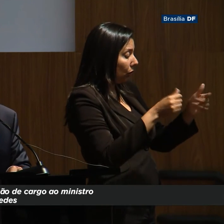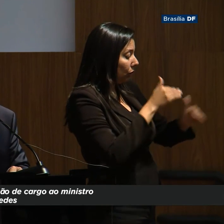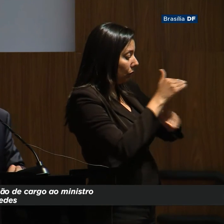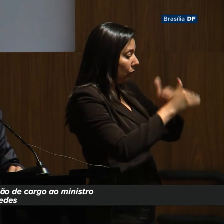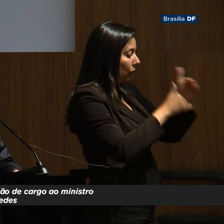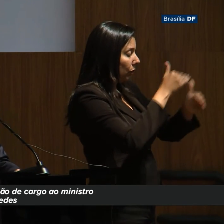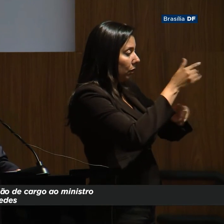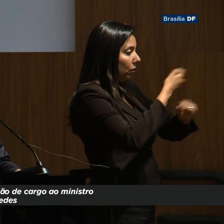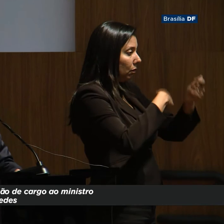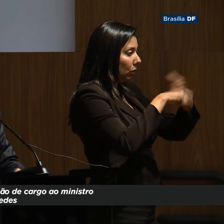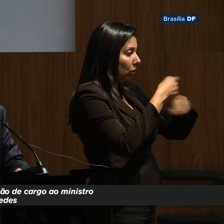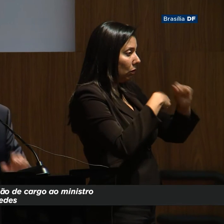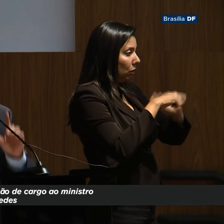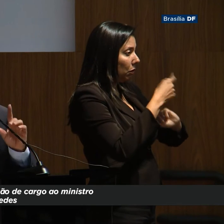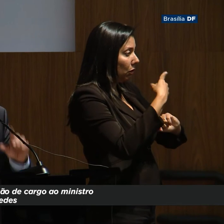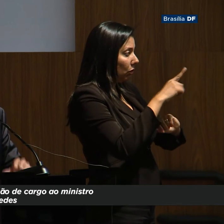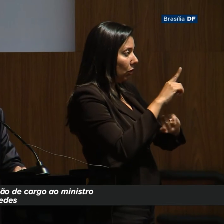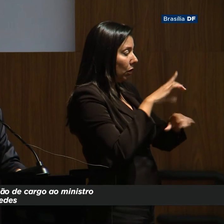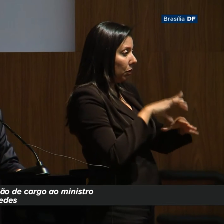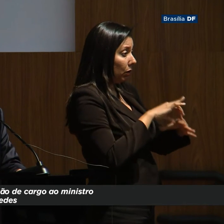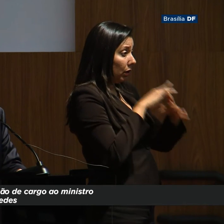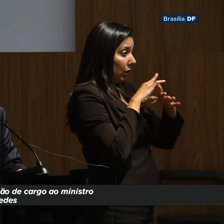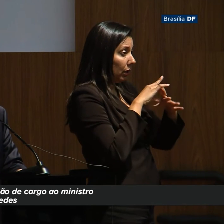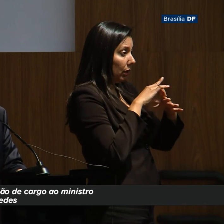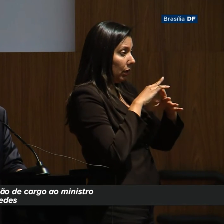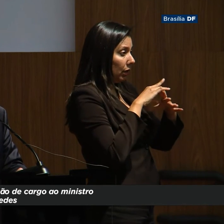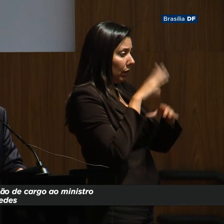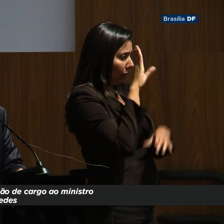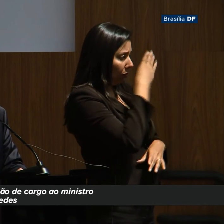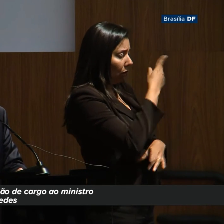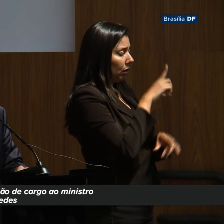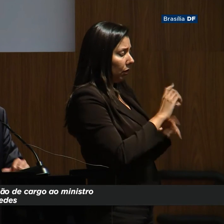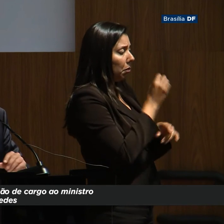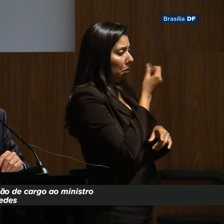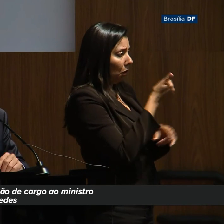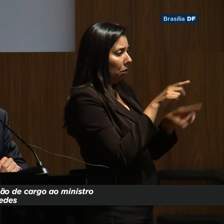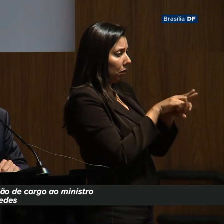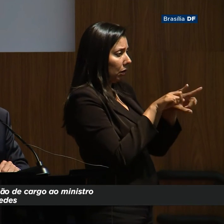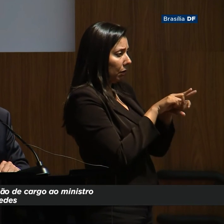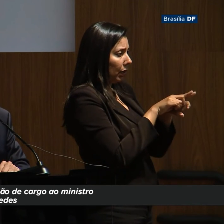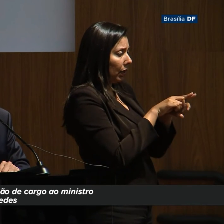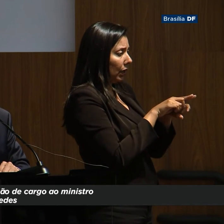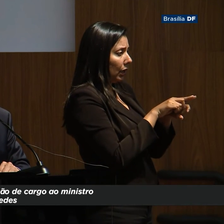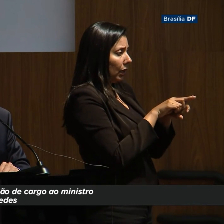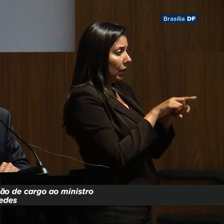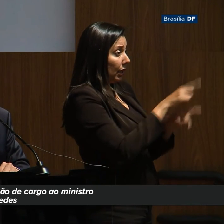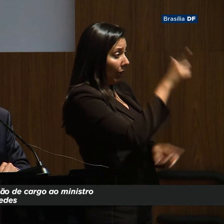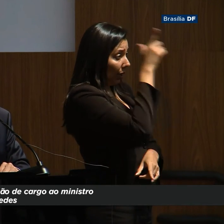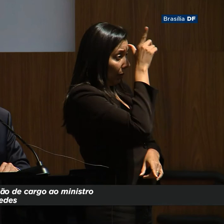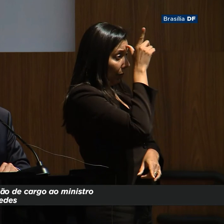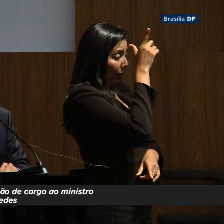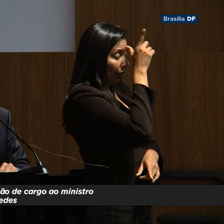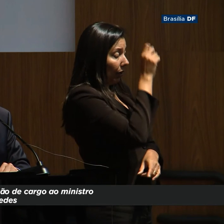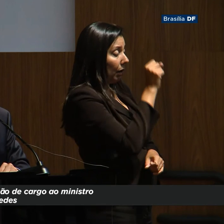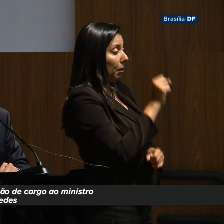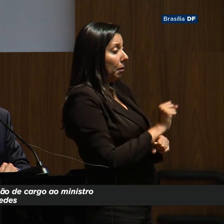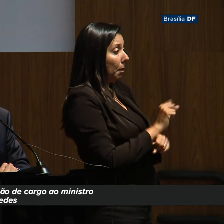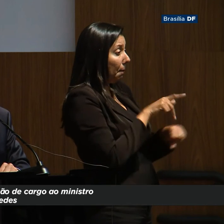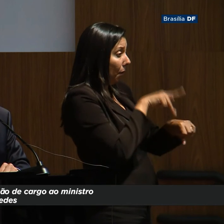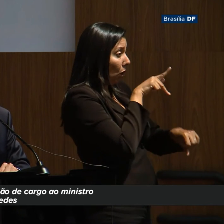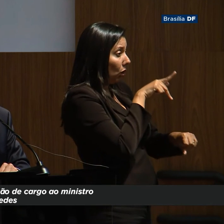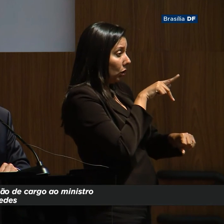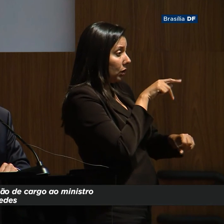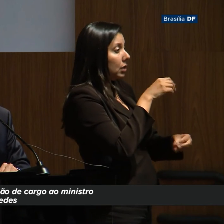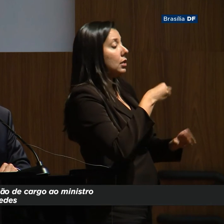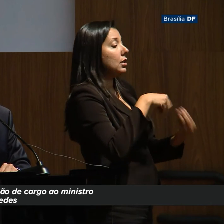crescimento econômico conduzidos por liberal-democratas foram muito bem-sucedidos, a reconstrução da Alemanha no pós-guerra, Ludwig Erhard, um liberal